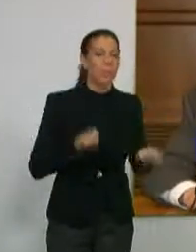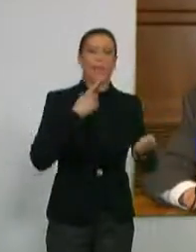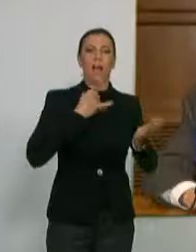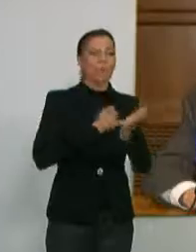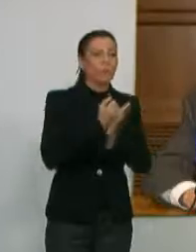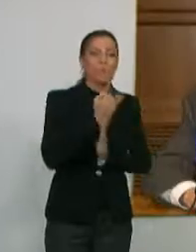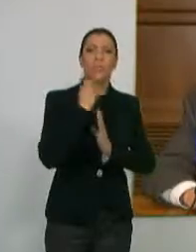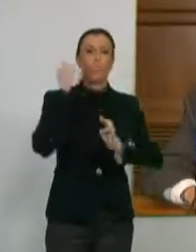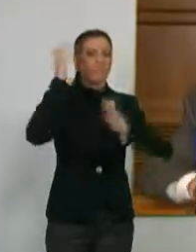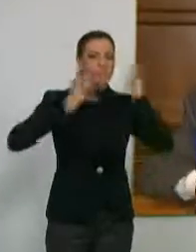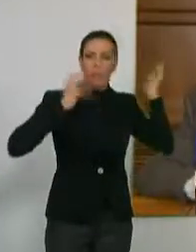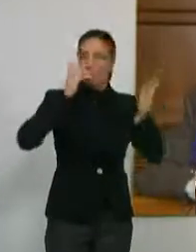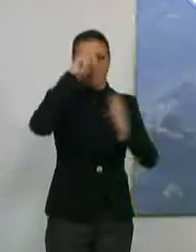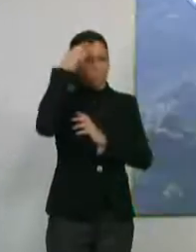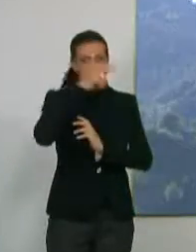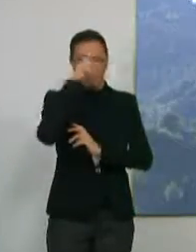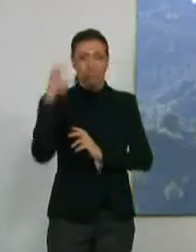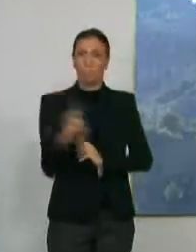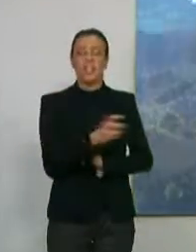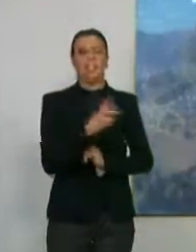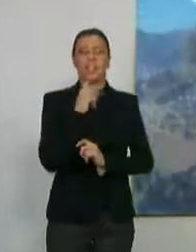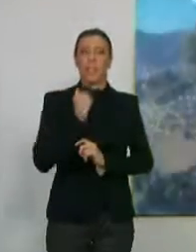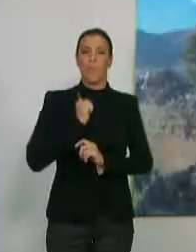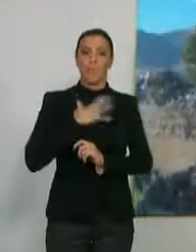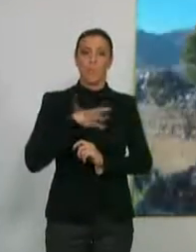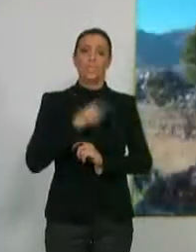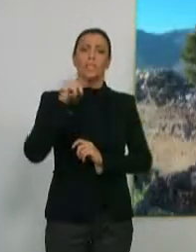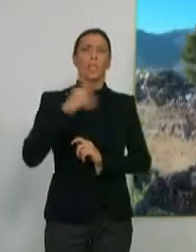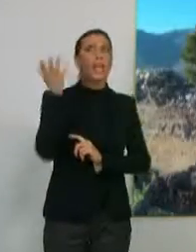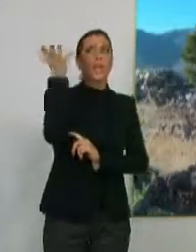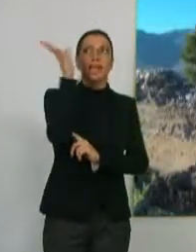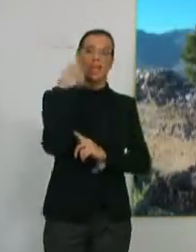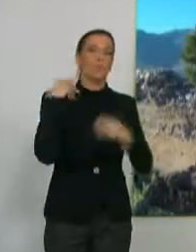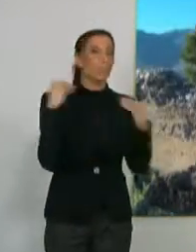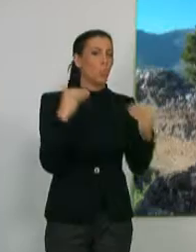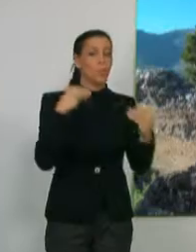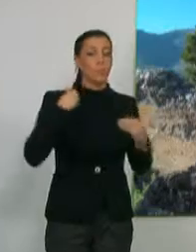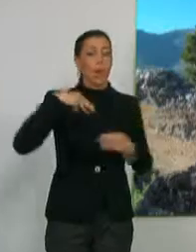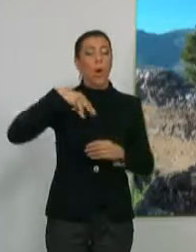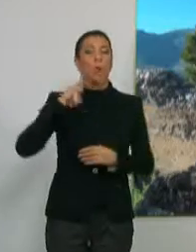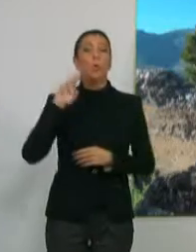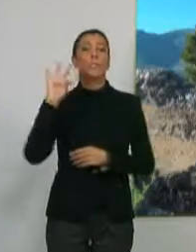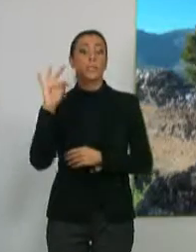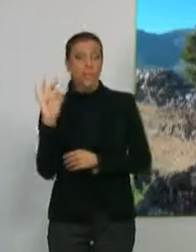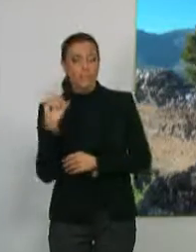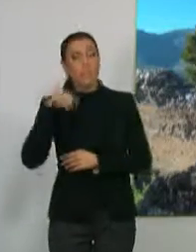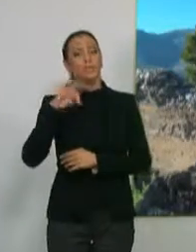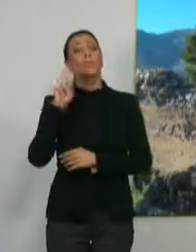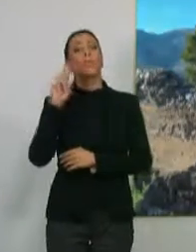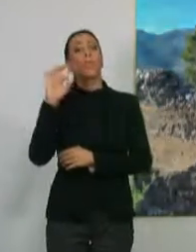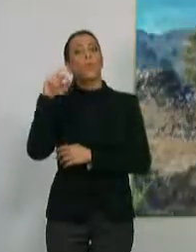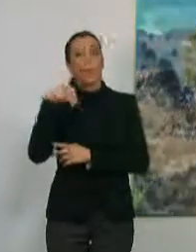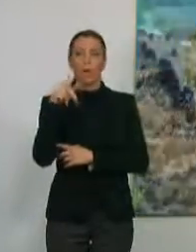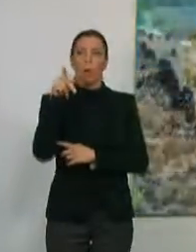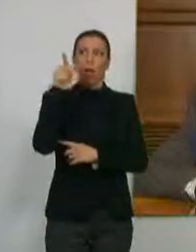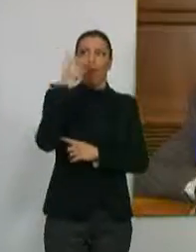agricultura, fauna y flora singulares, independientemente de un clima excepcional que Murtas y Turón comparten con la